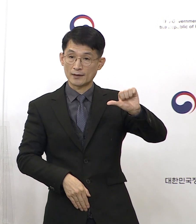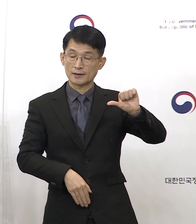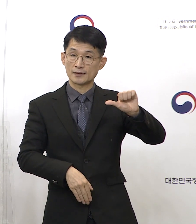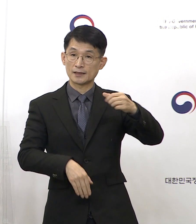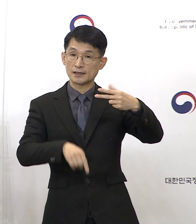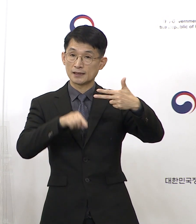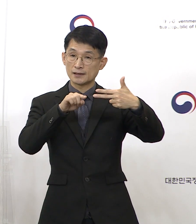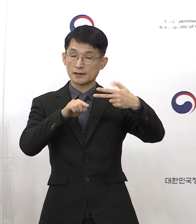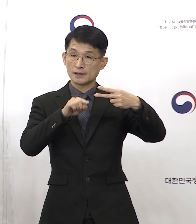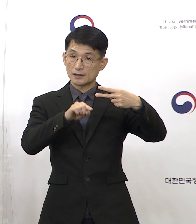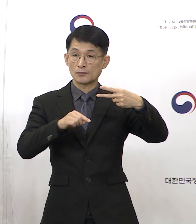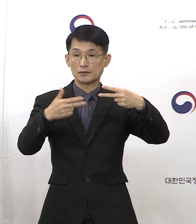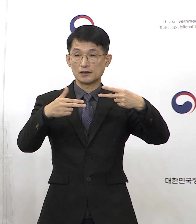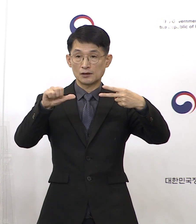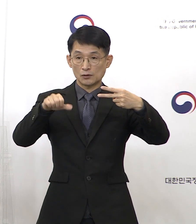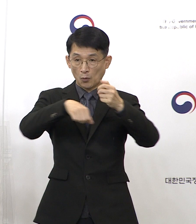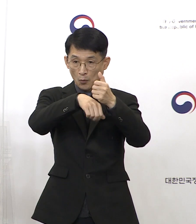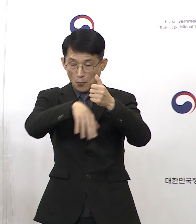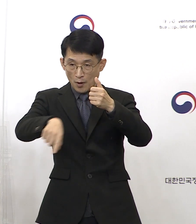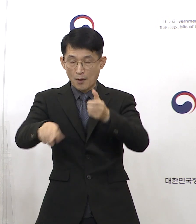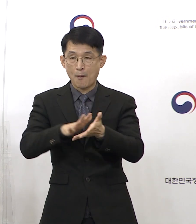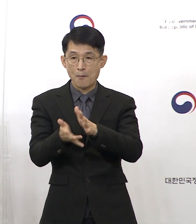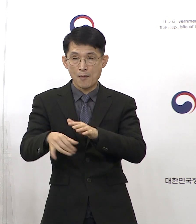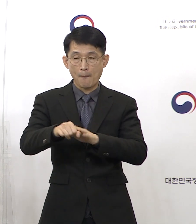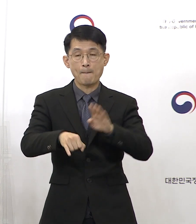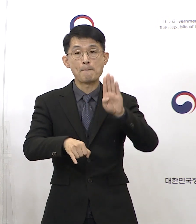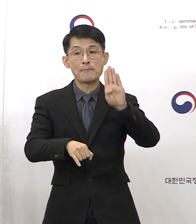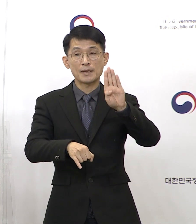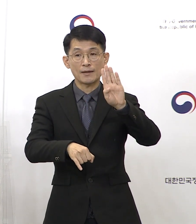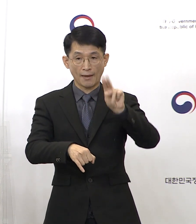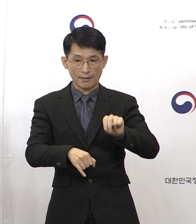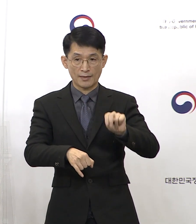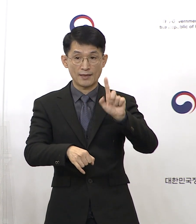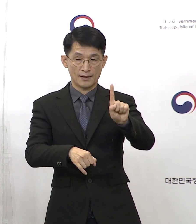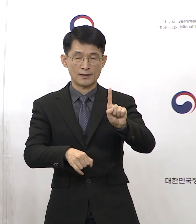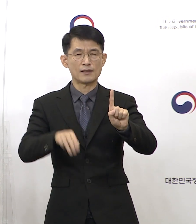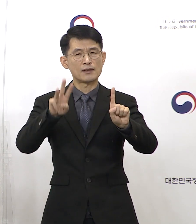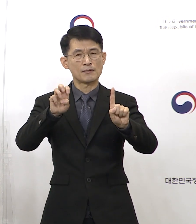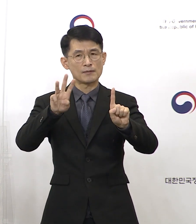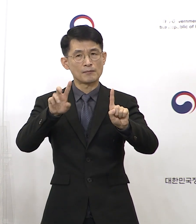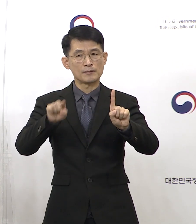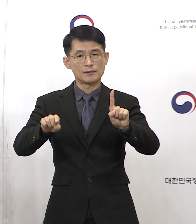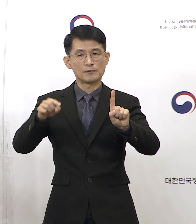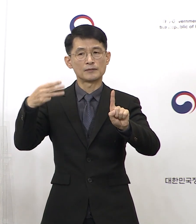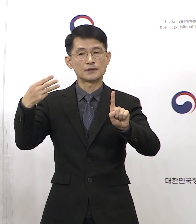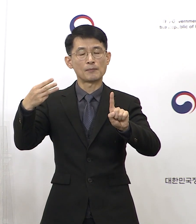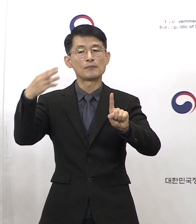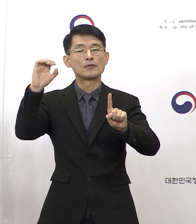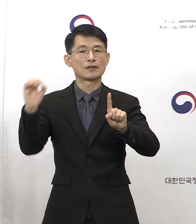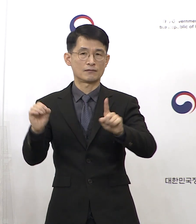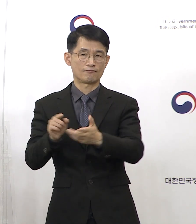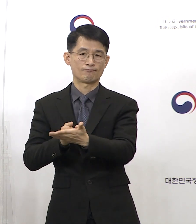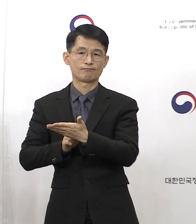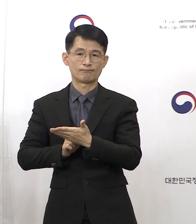.75의 세부 계통인 BN1이 33.3%로 확인되었습니다.